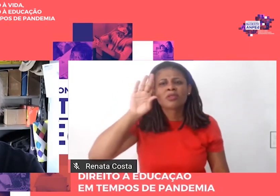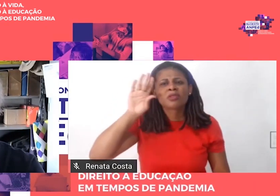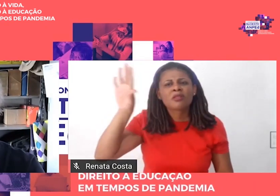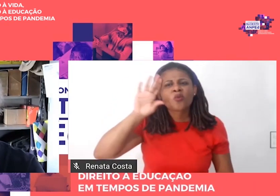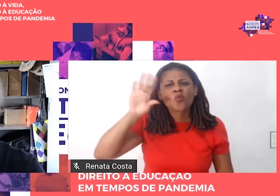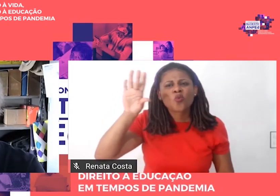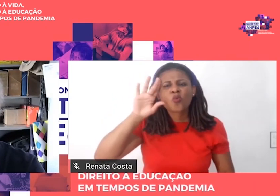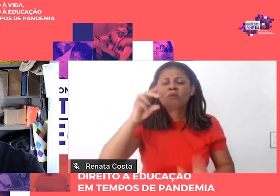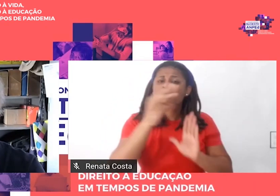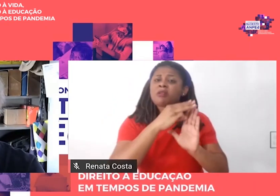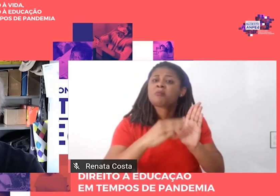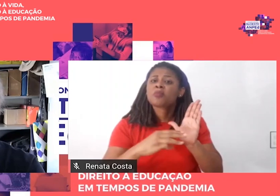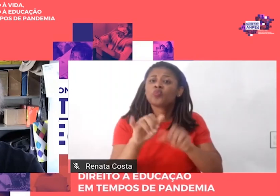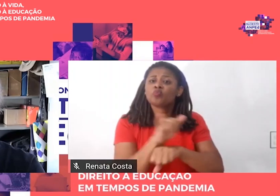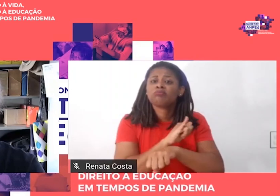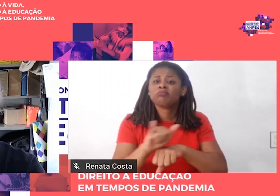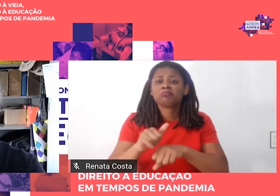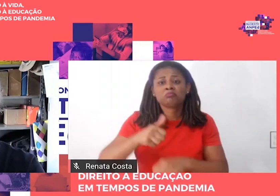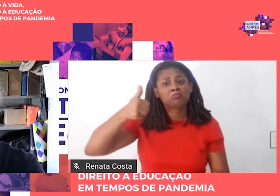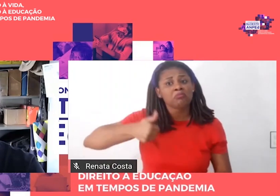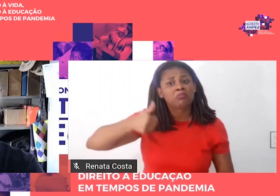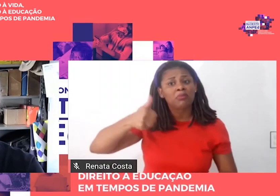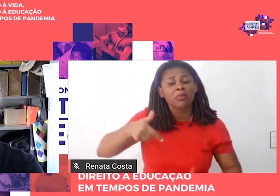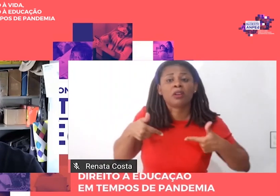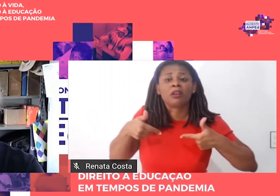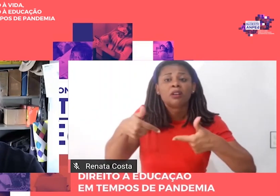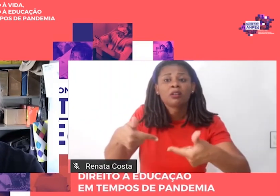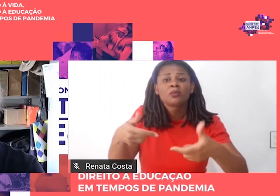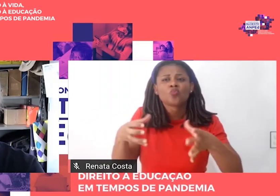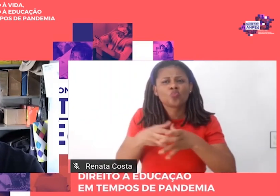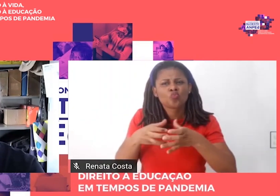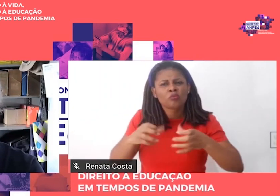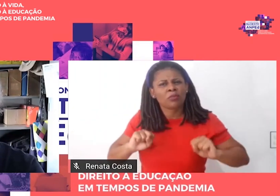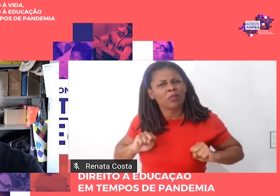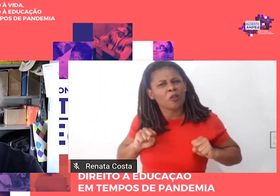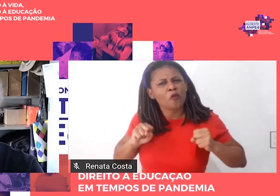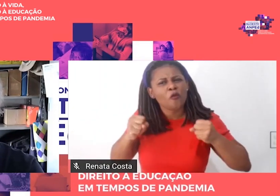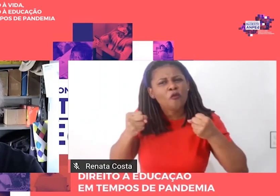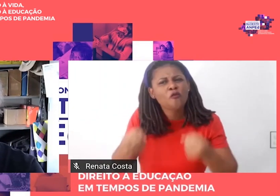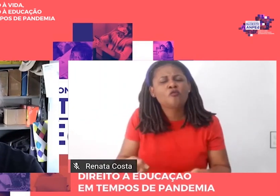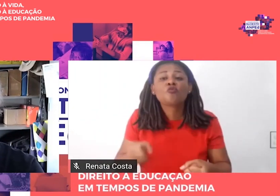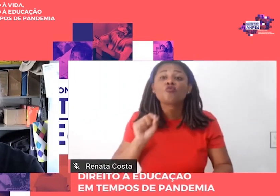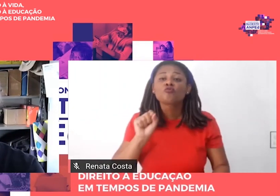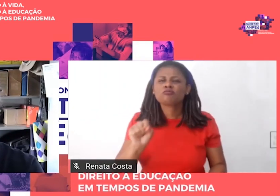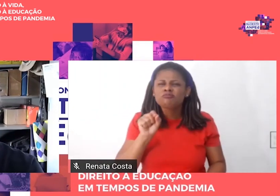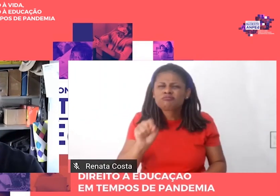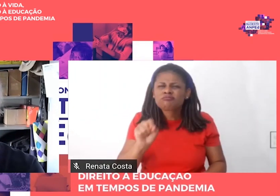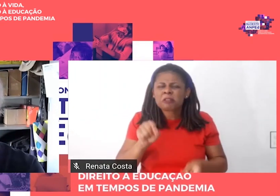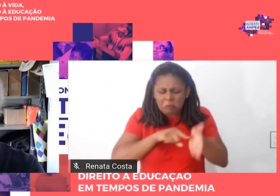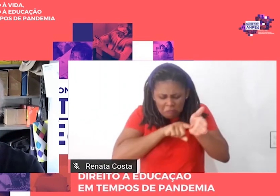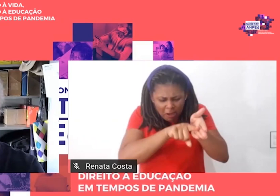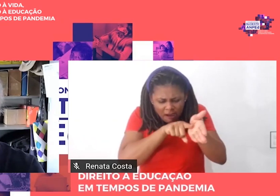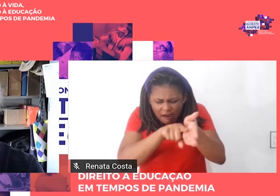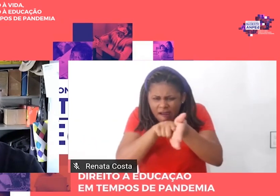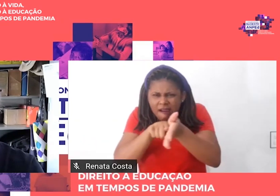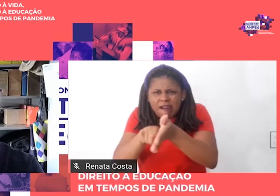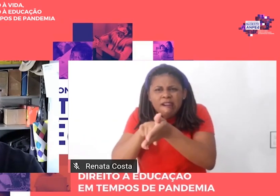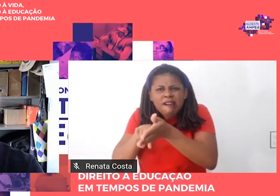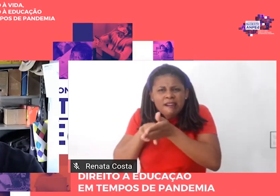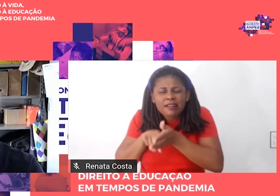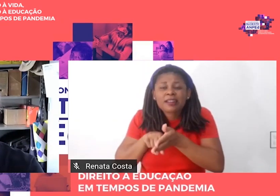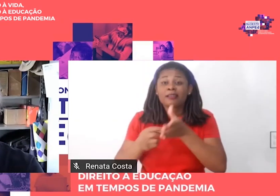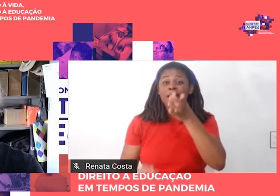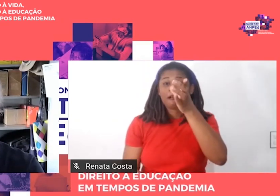desse grupo foi no sentido do reforço das condições empíricas da pesquisa, para o que formulou o projeto